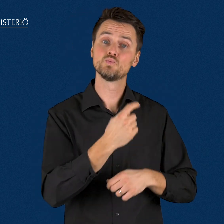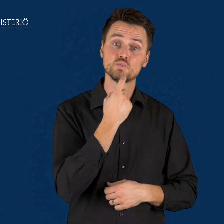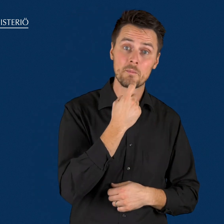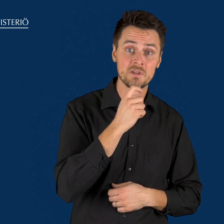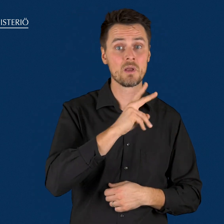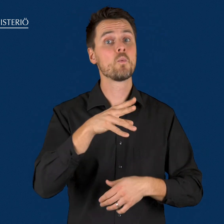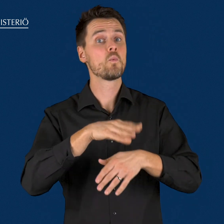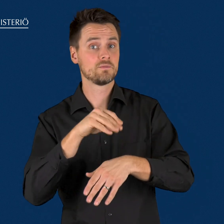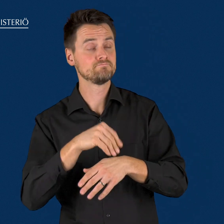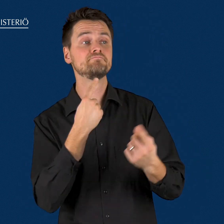viranomaisissa.